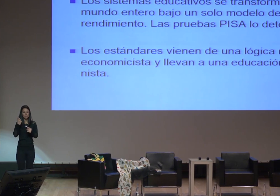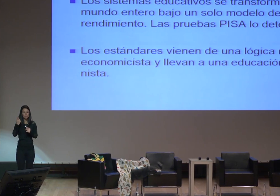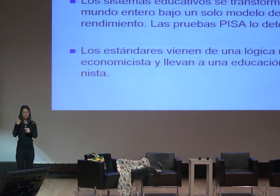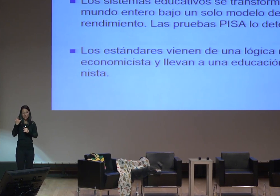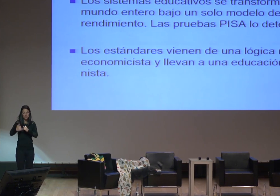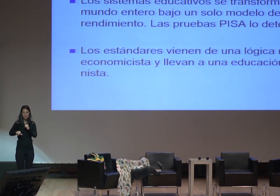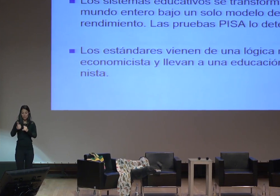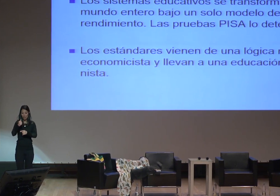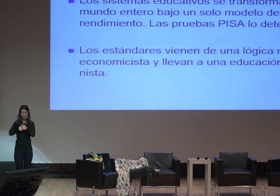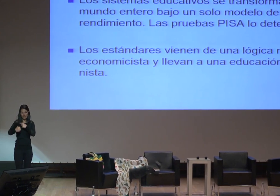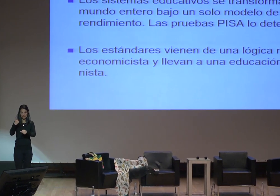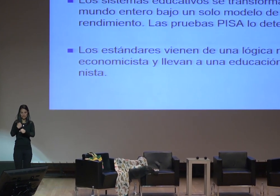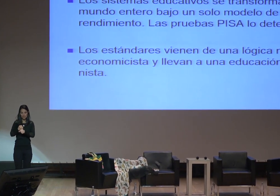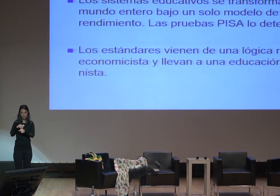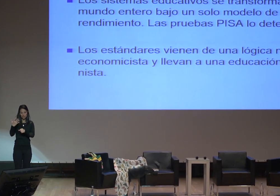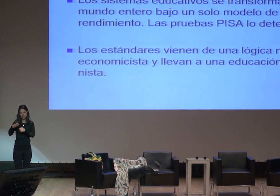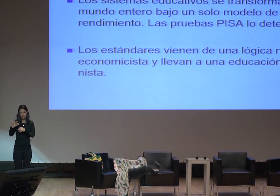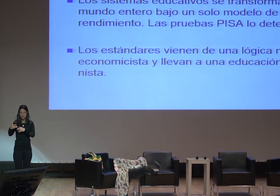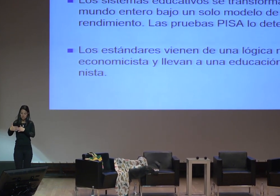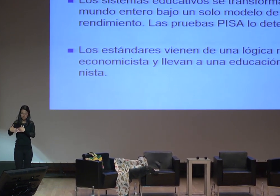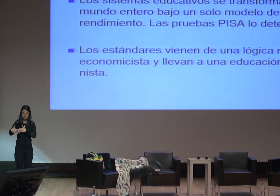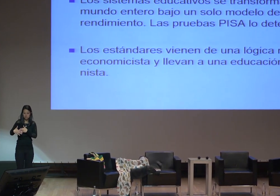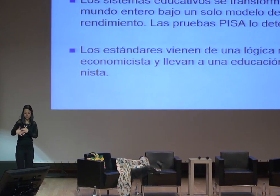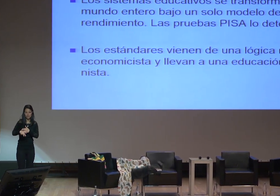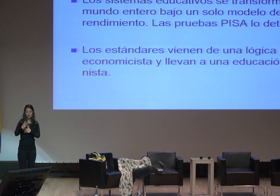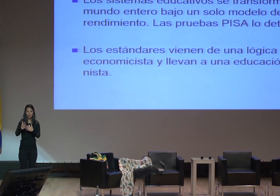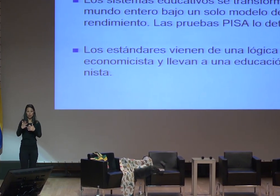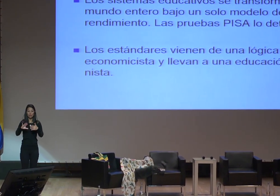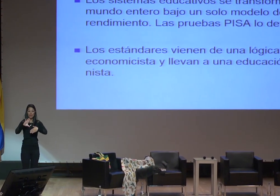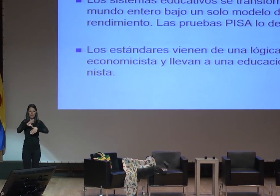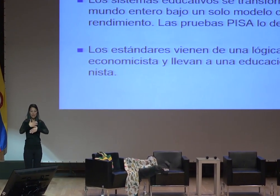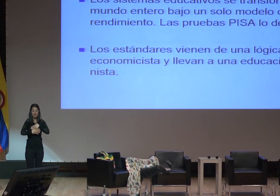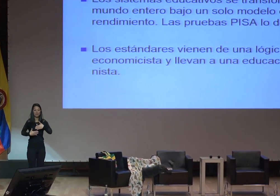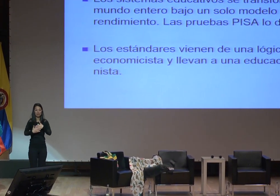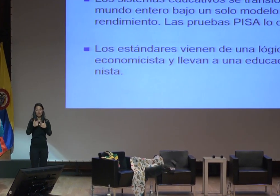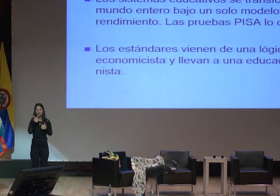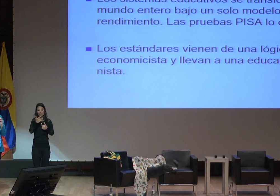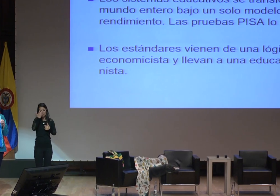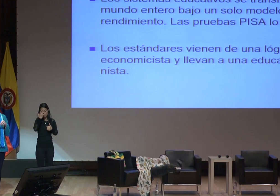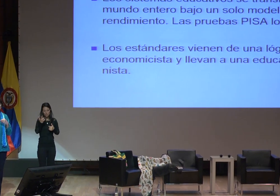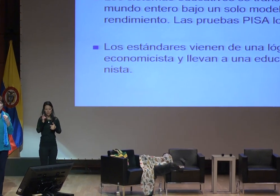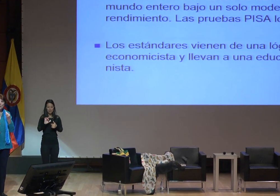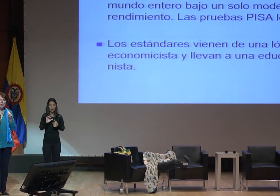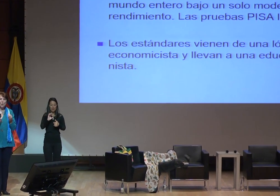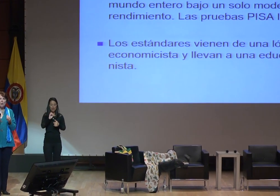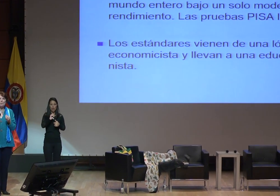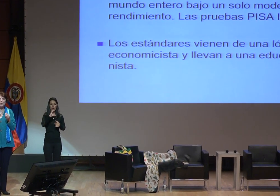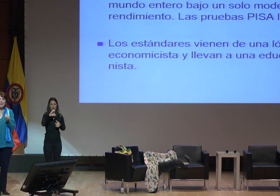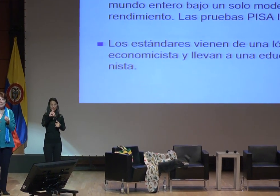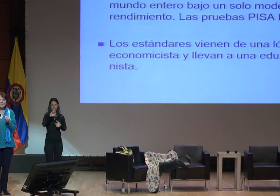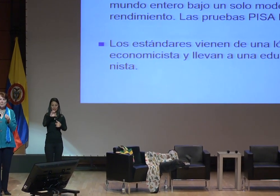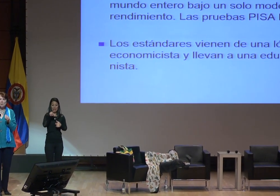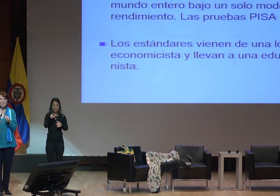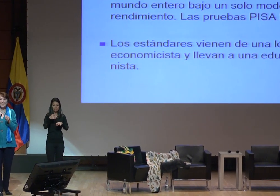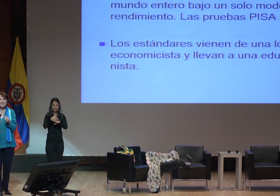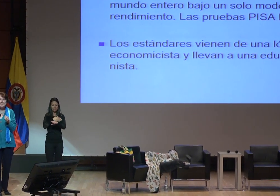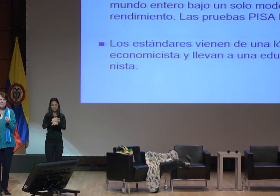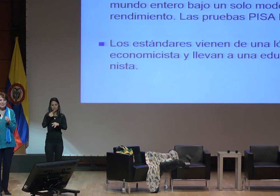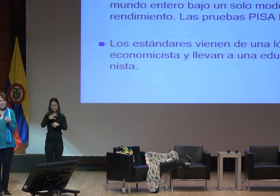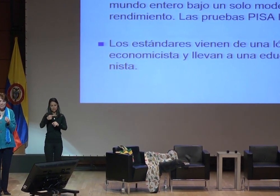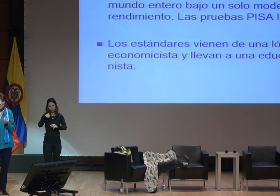años y más en América Latina porque la OCTE formuló pruebas